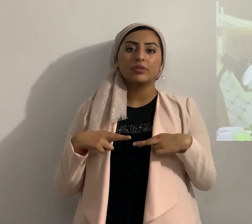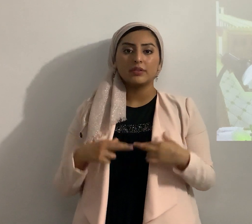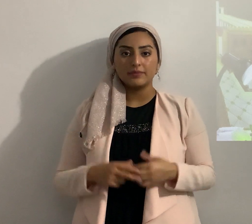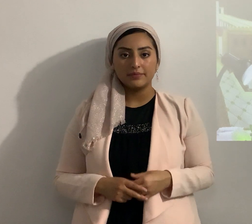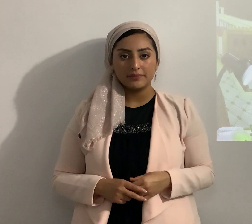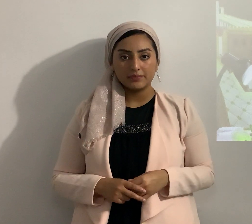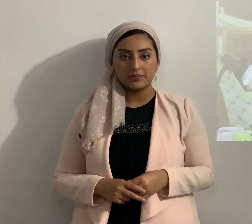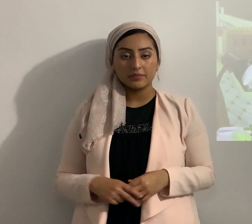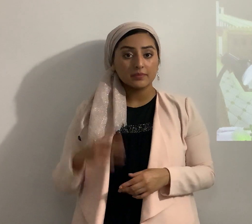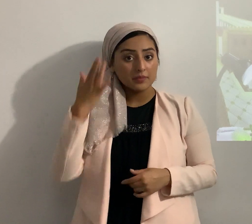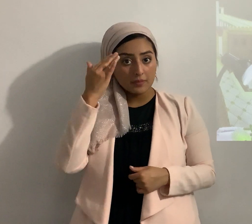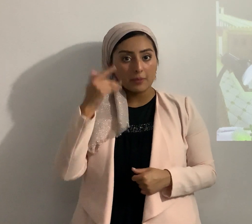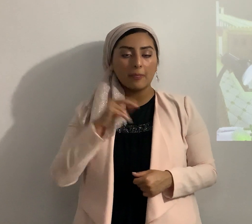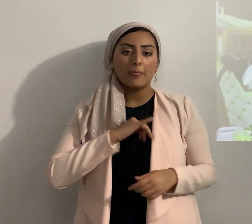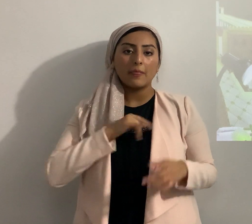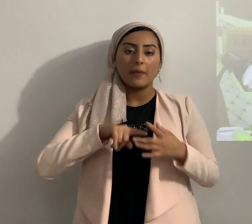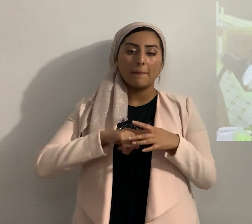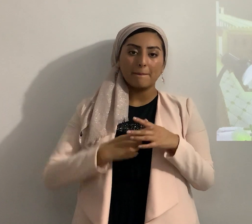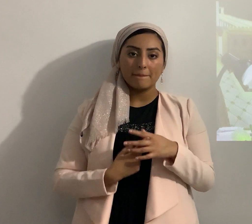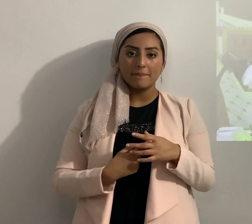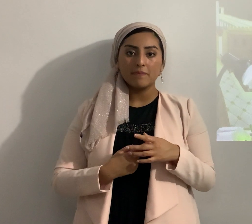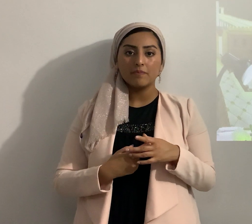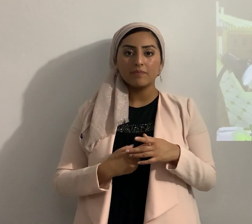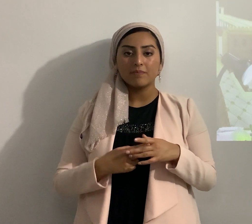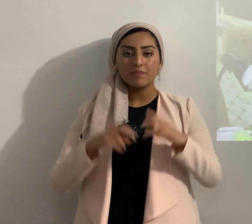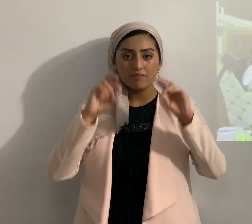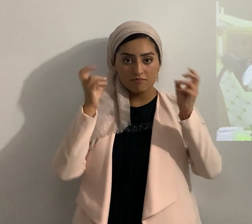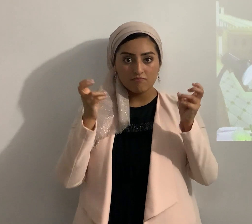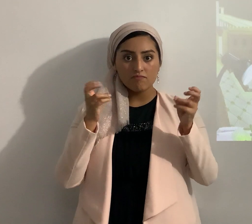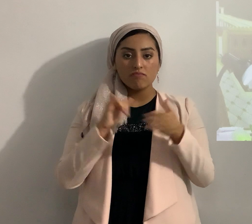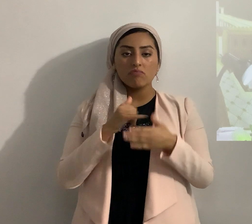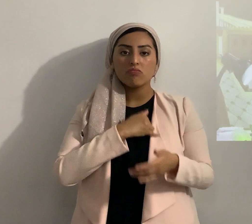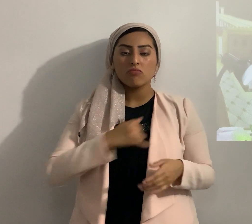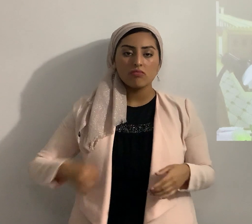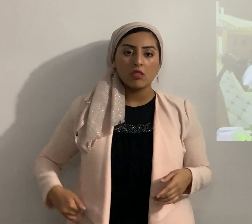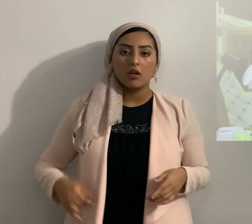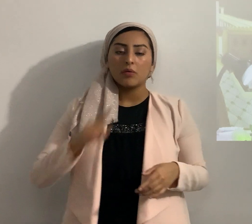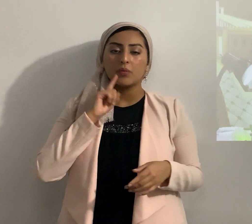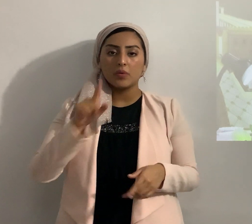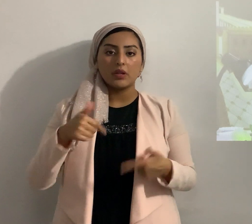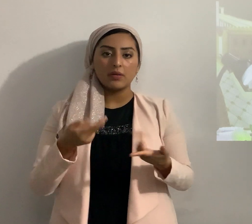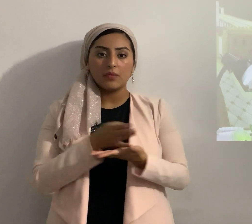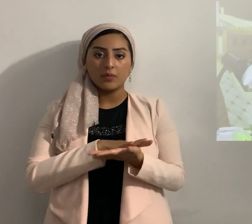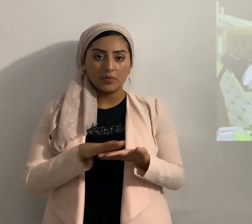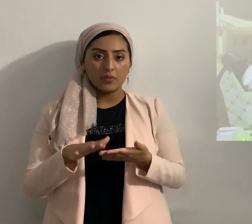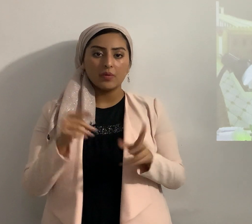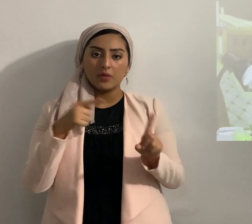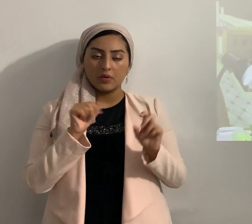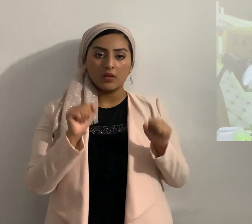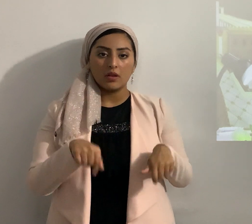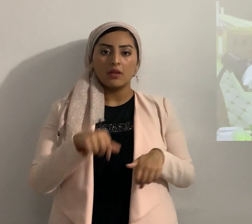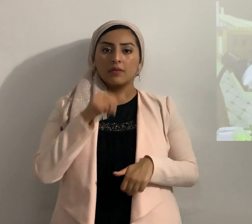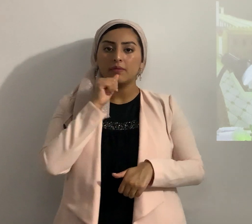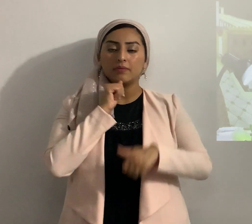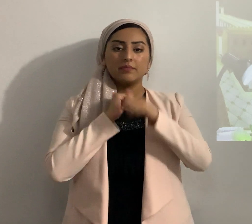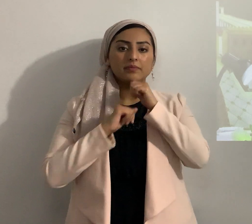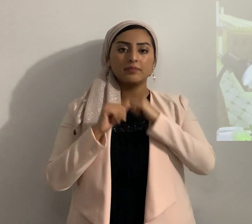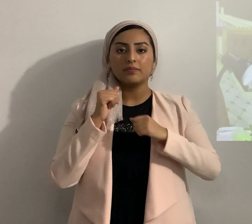por eso empecé en esta administración que Josué fue un santo un caos porque él pudo aprovecharse y hacerse de mucha